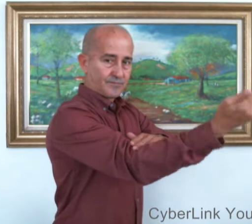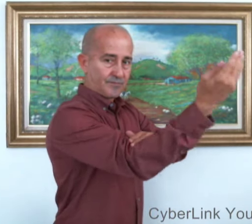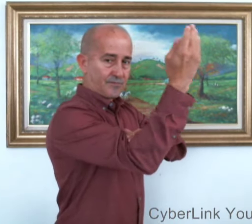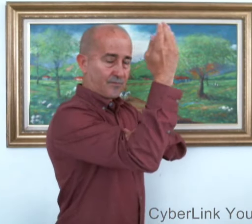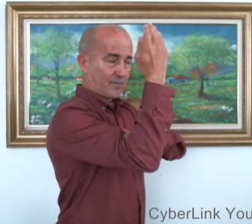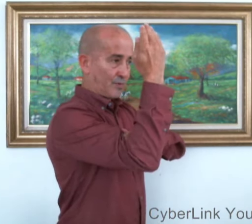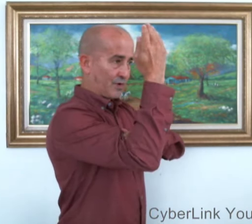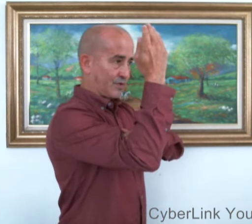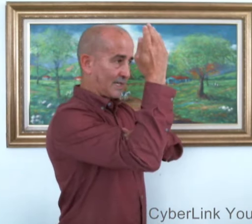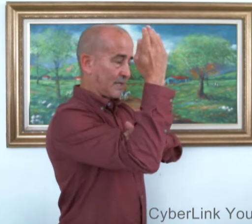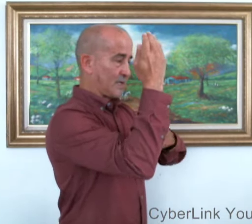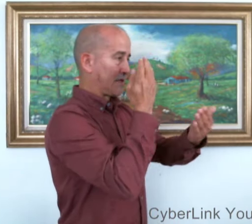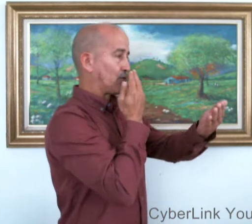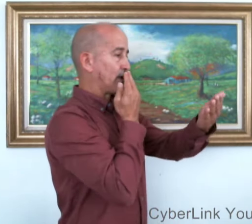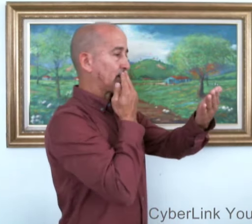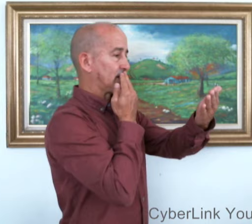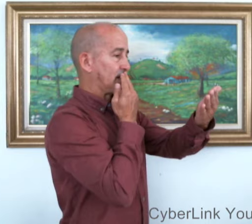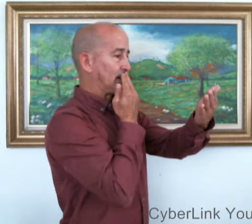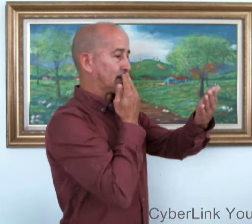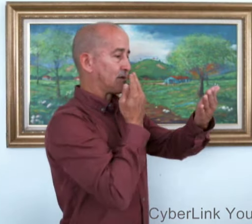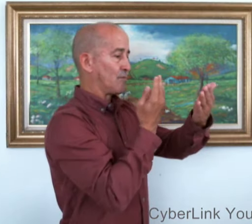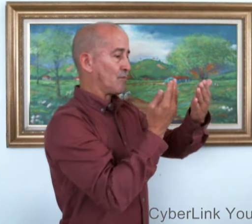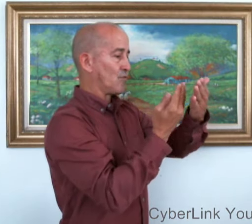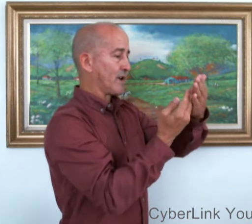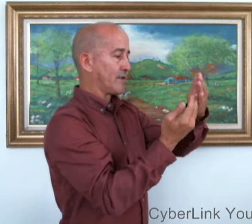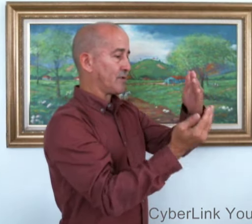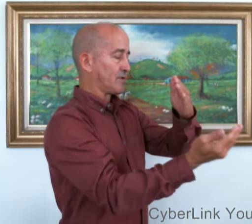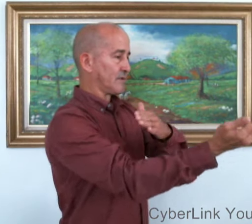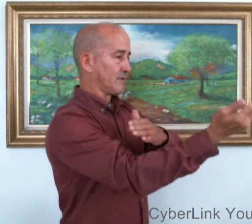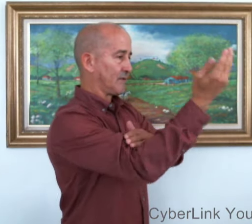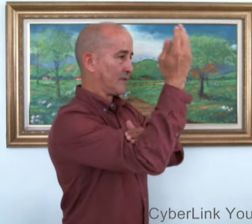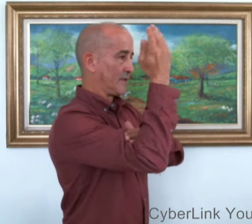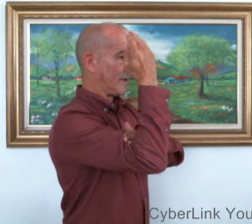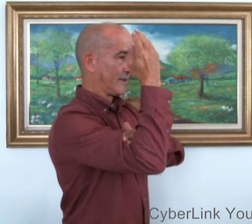Por eso la señal de buenos días. Buenos días.